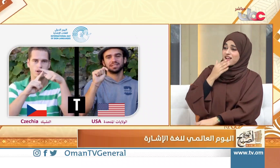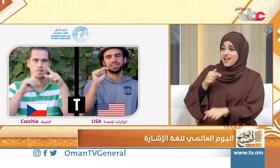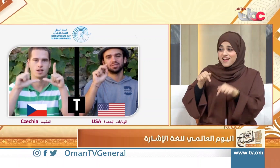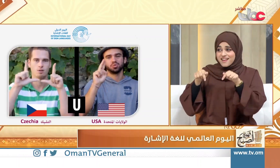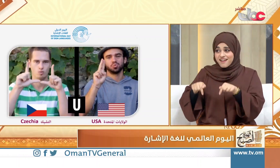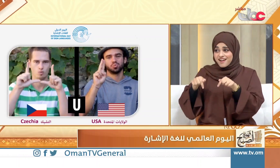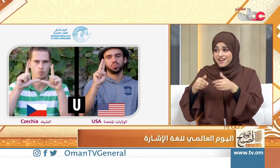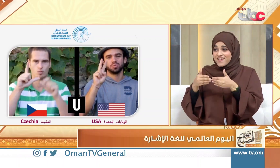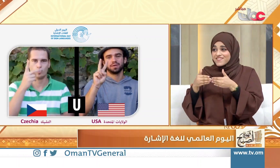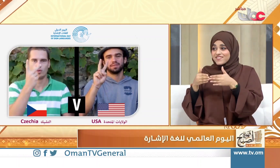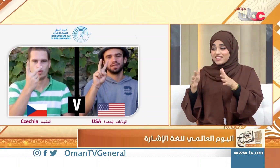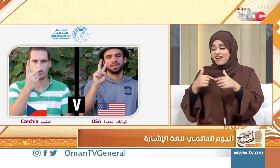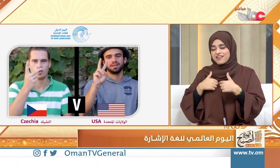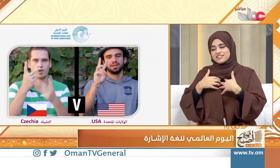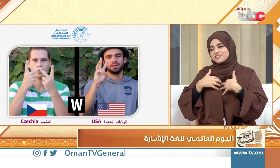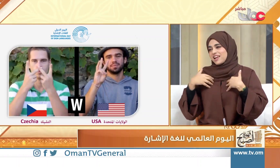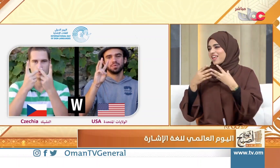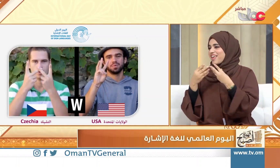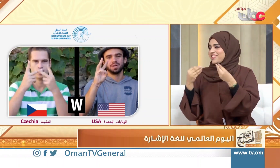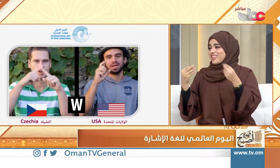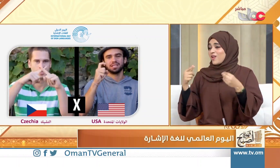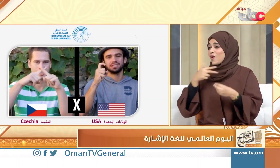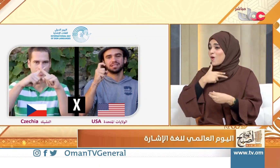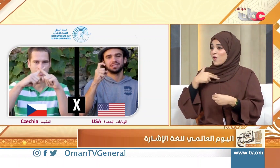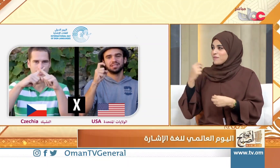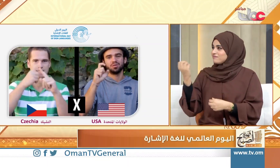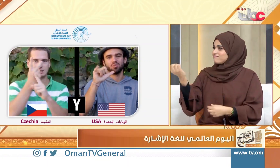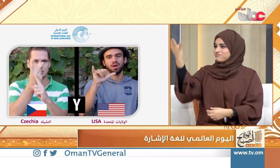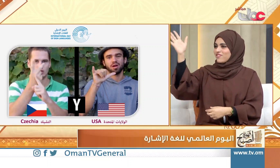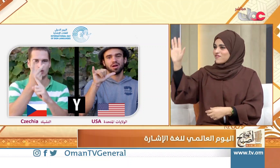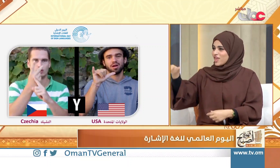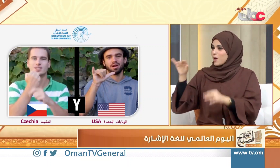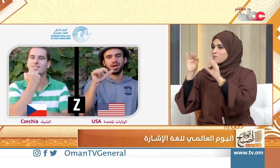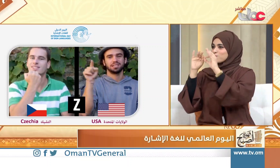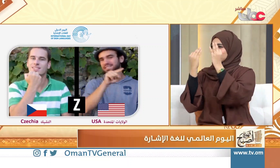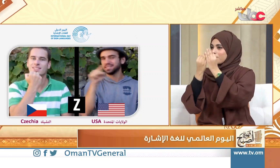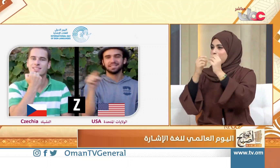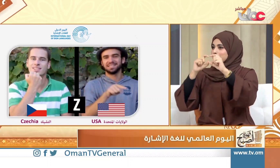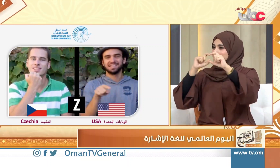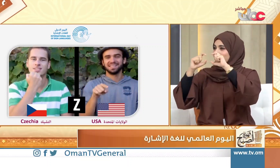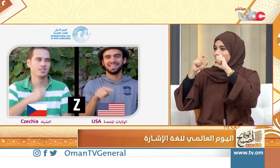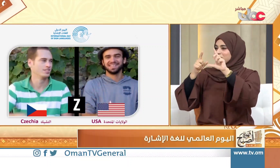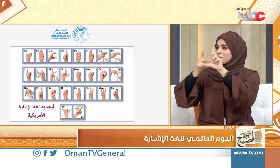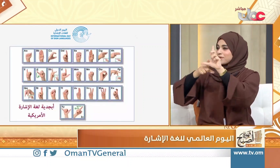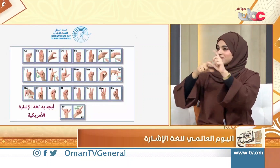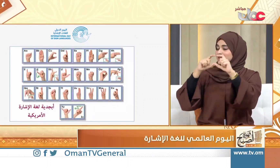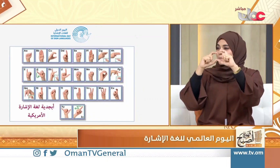الماضي لم يكن هناك تفاعل ملحوظ مع هذا اليوم لكن الحمد لله هذه السنة تفاعل الجهات